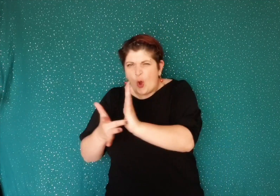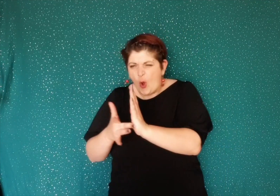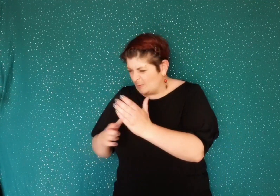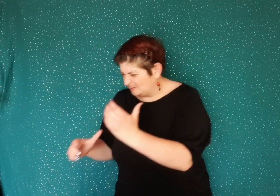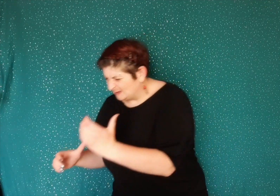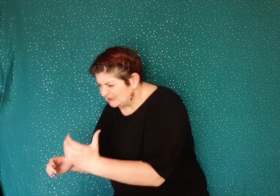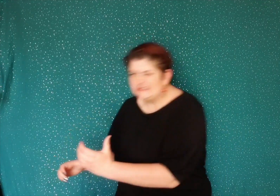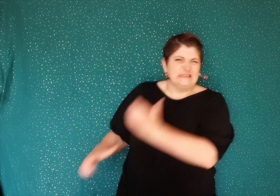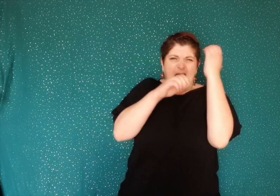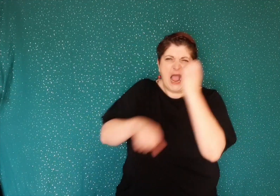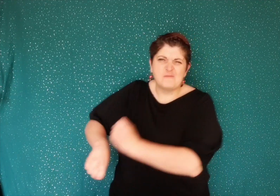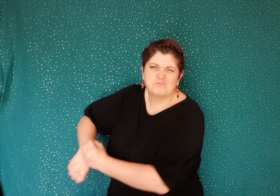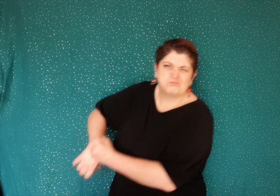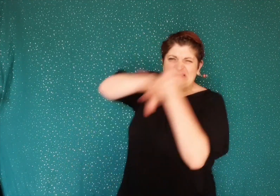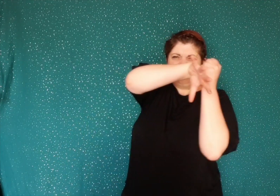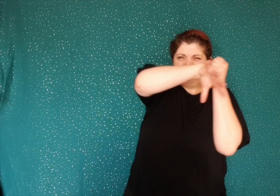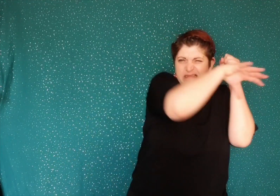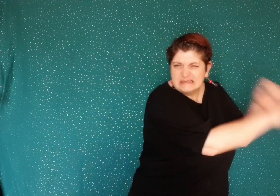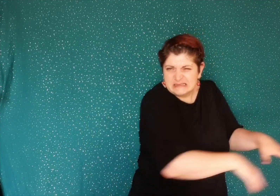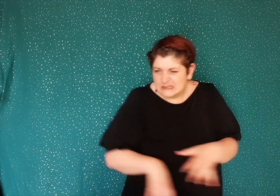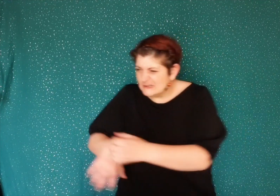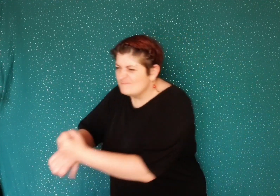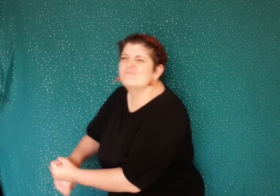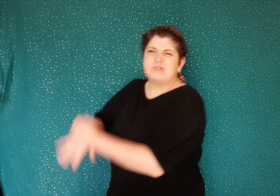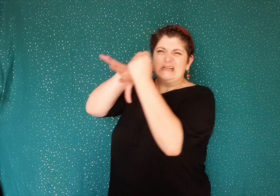il arrache il tous les arbres